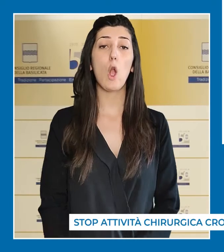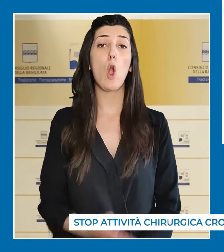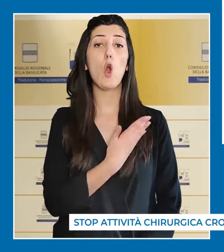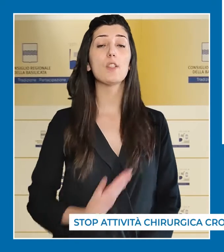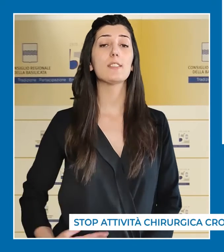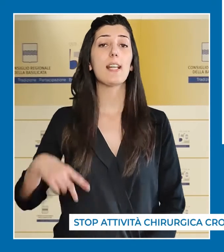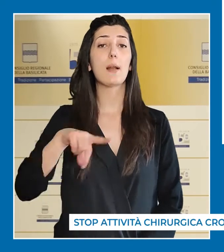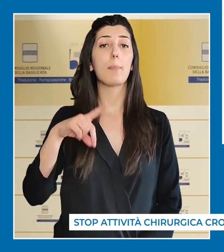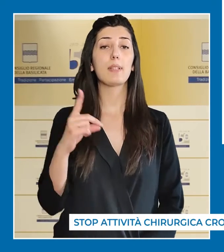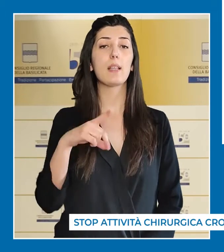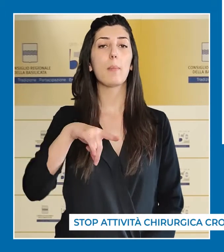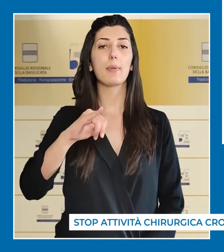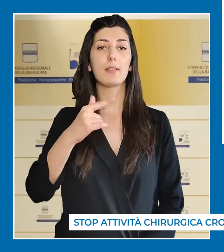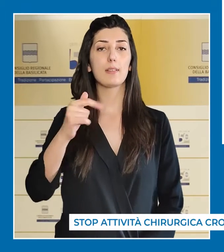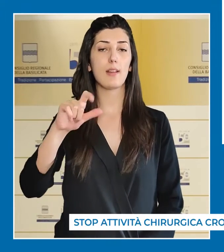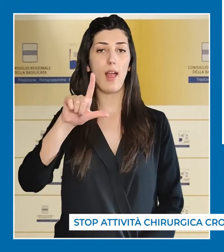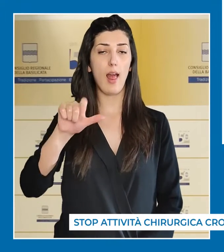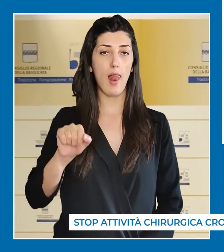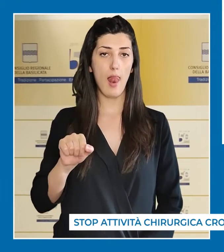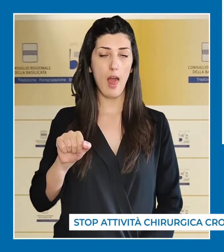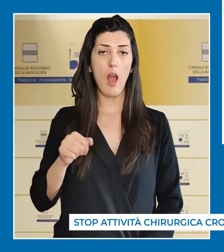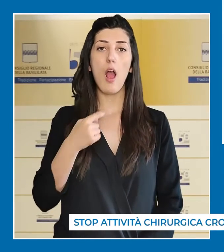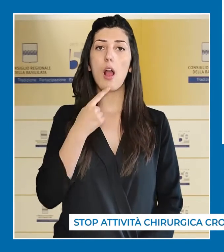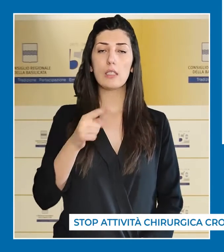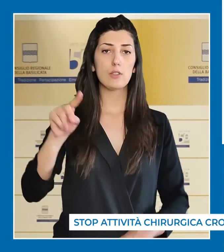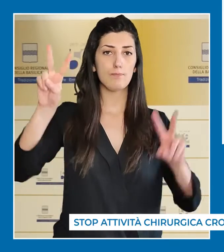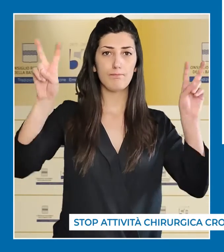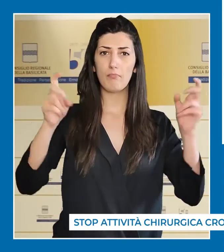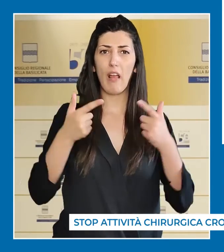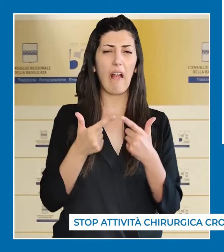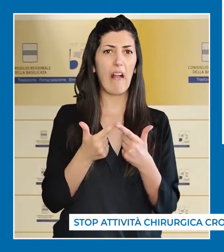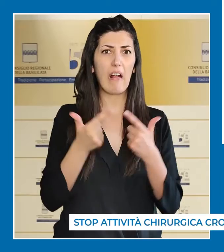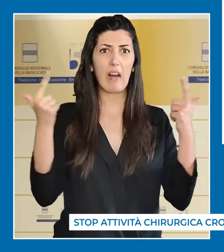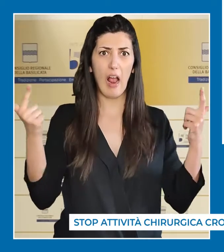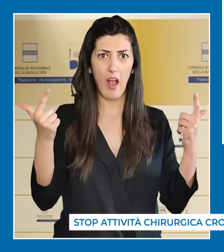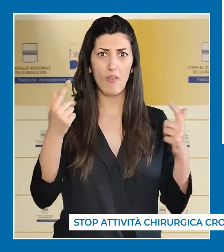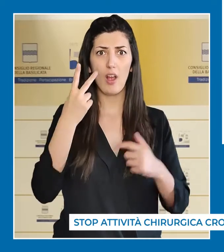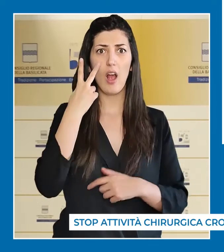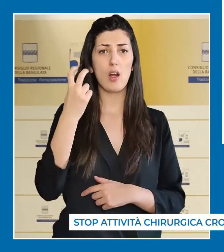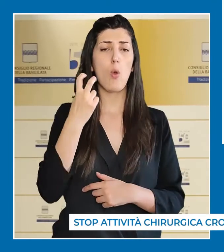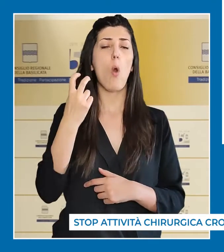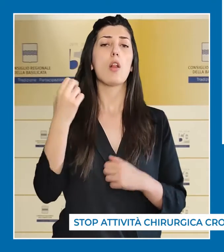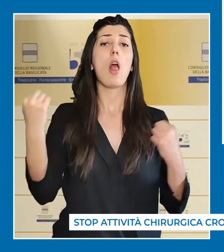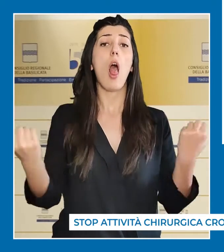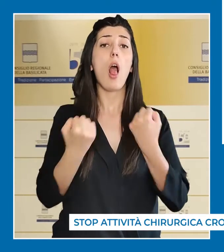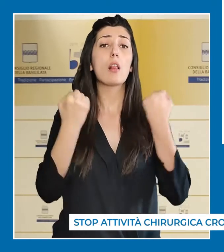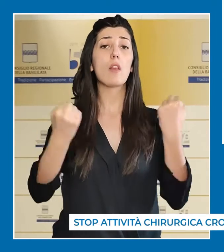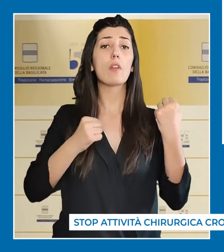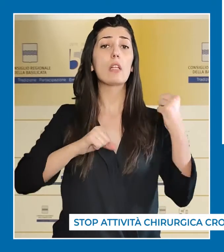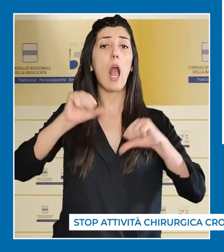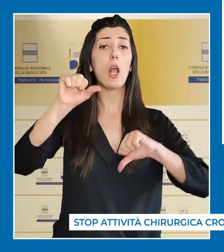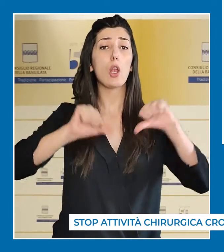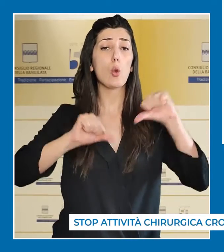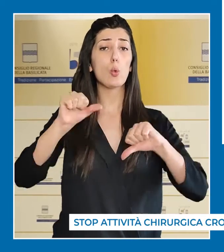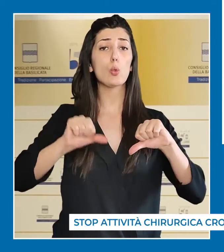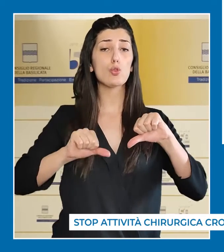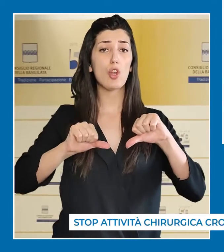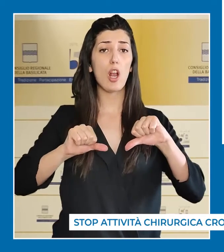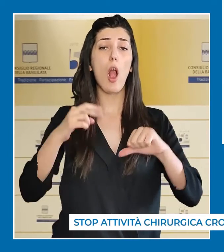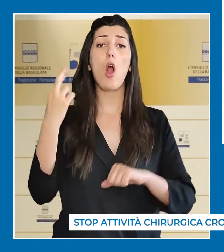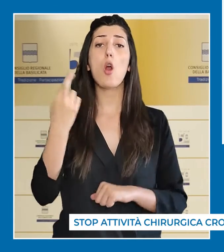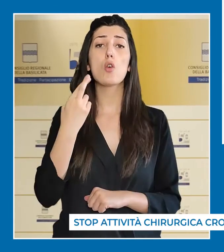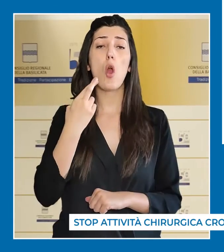Grave. È così che il Consigliere del PD Pittella giudica la sospensione dell